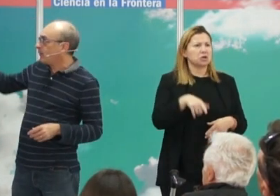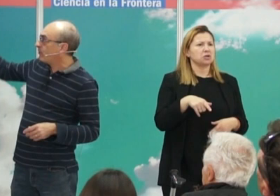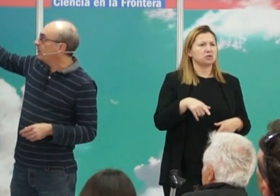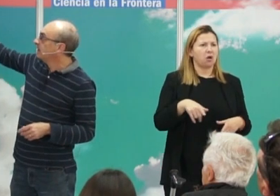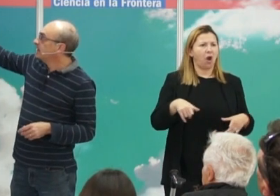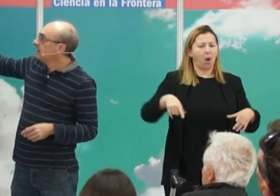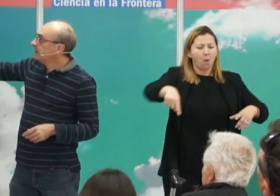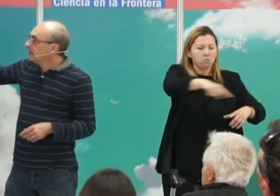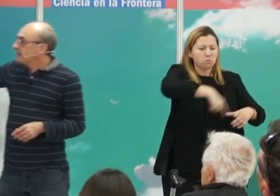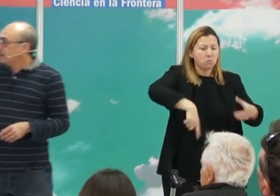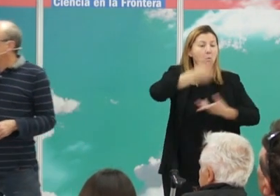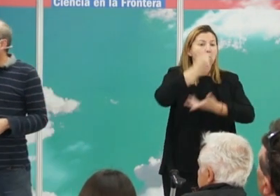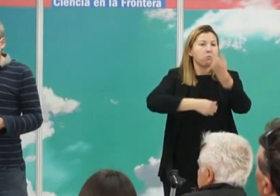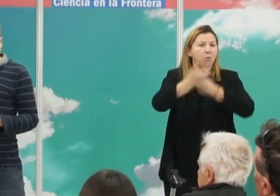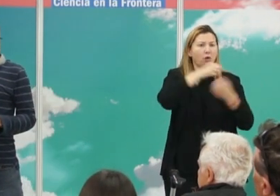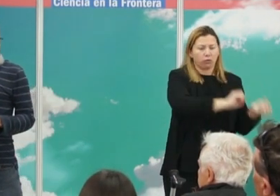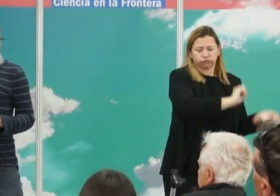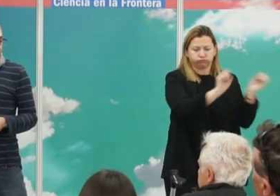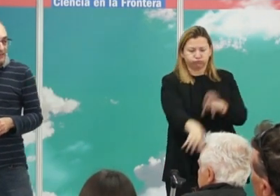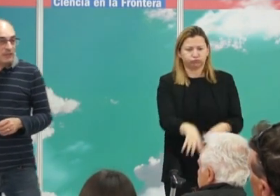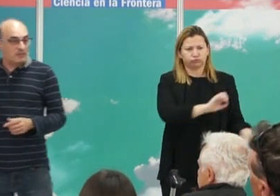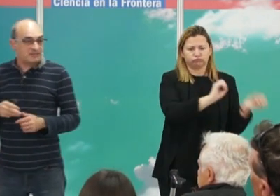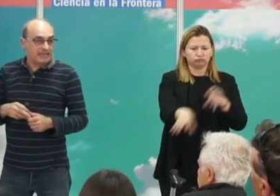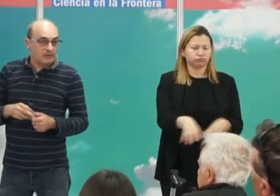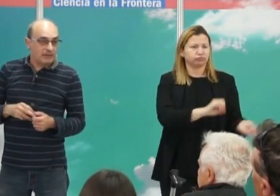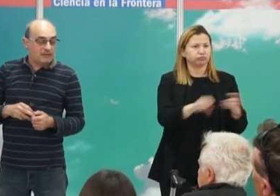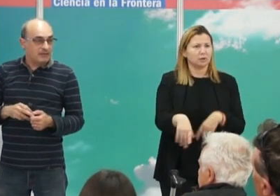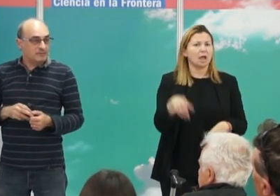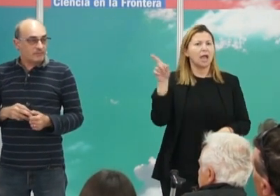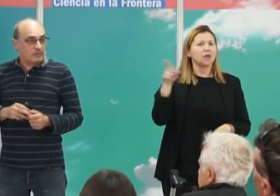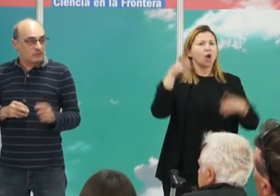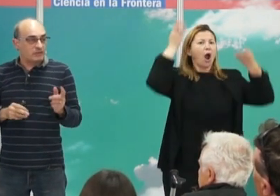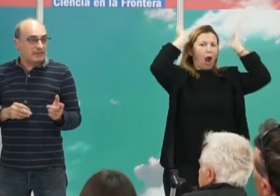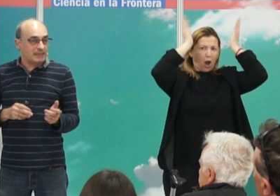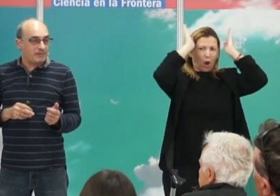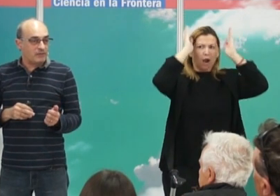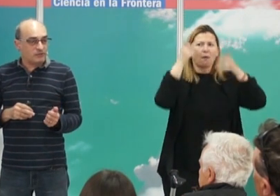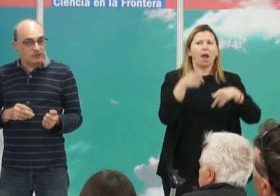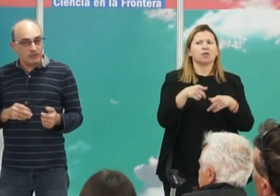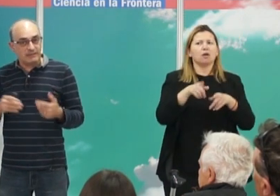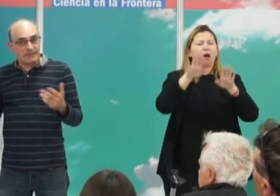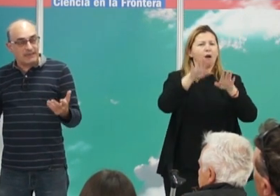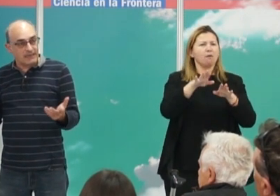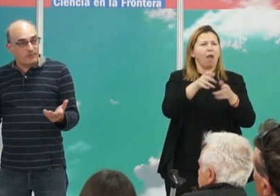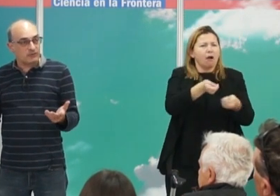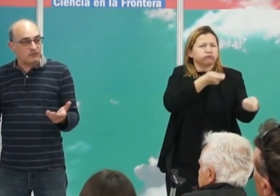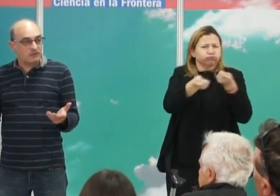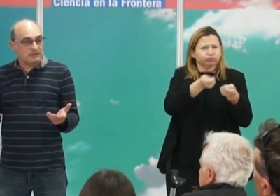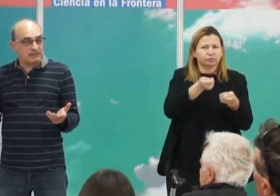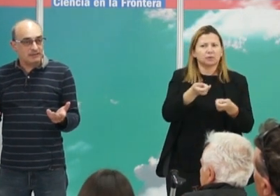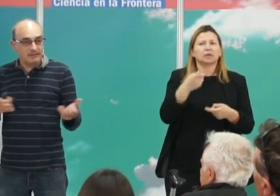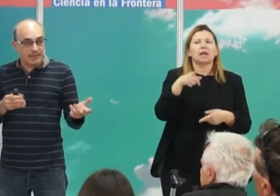de pozo. Estos nómadas habían domesticado el caballo. No solo tenían caballos, sino que tenían carromatos